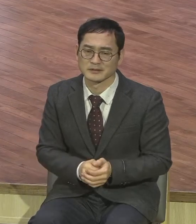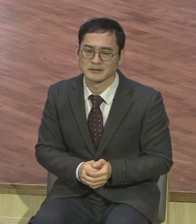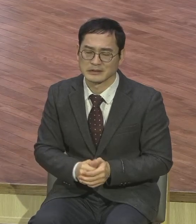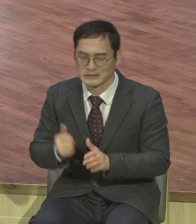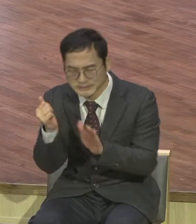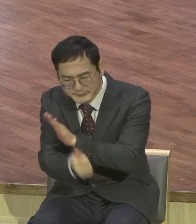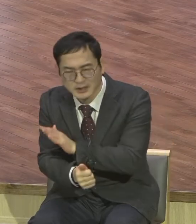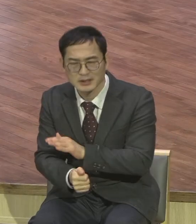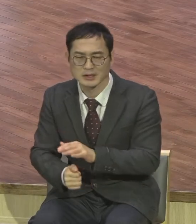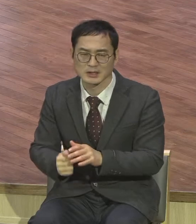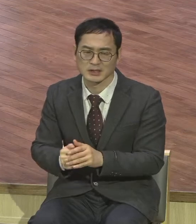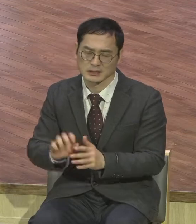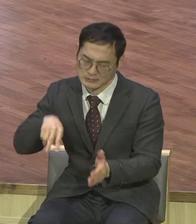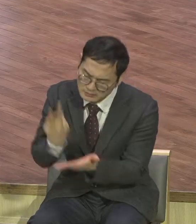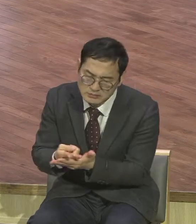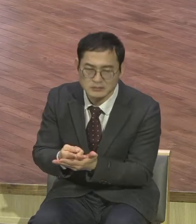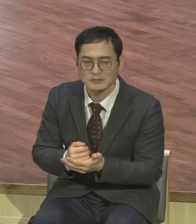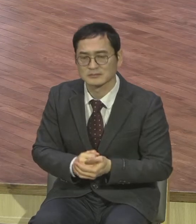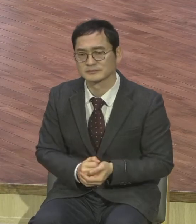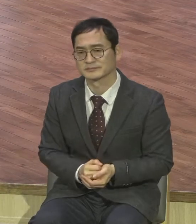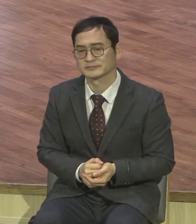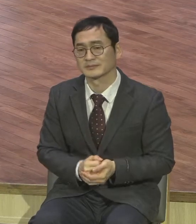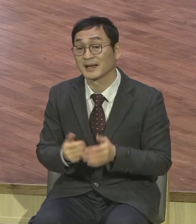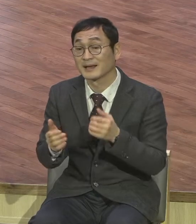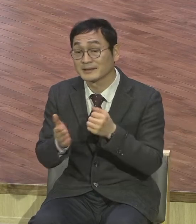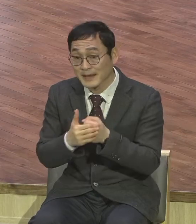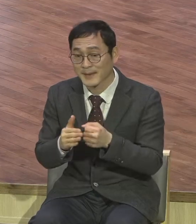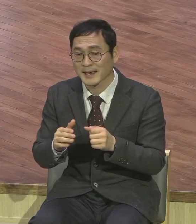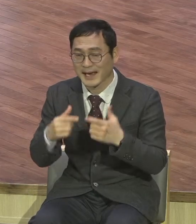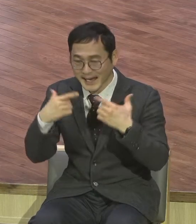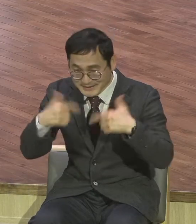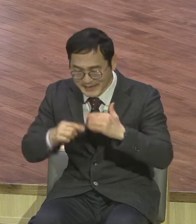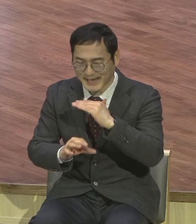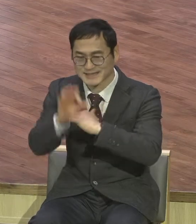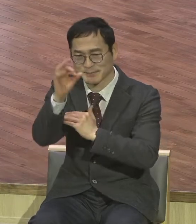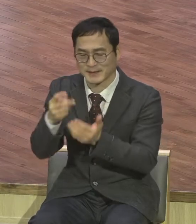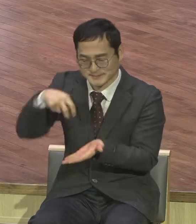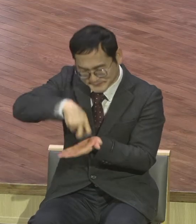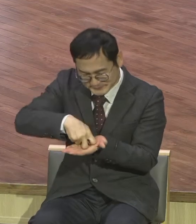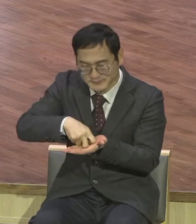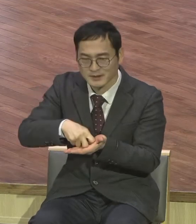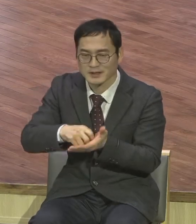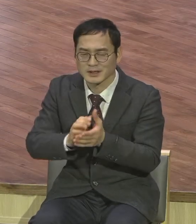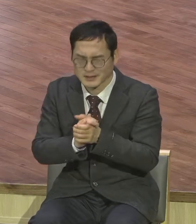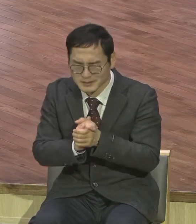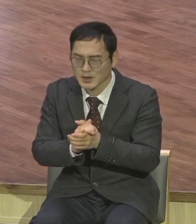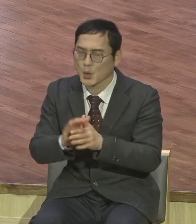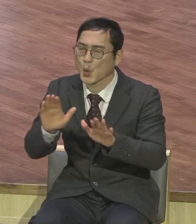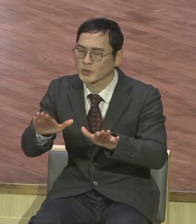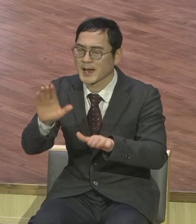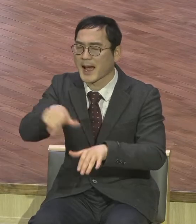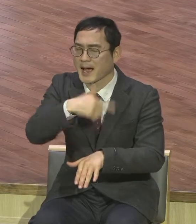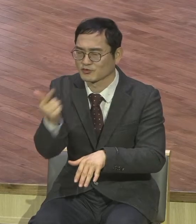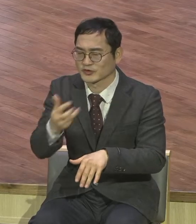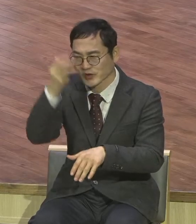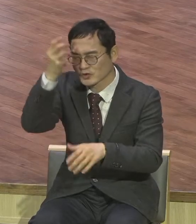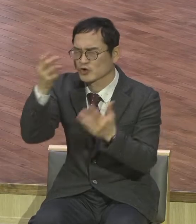아침 일어날 때는 기도하세요. 하나님 오늘도 성령 충만 주옵소서 오직 성령이 되기만 시민 내가 권능을 받고 예를